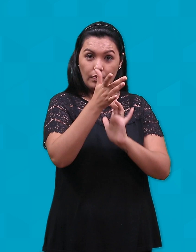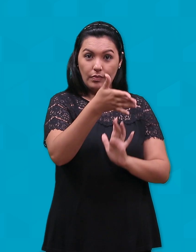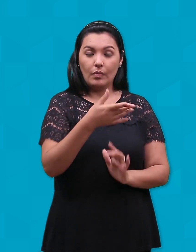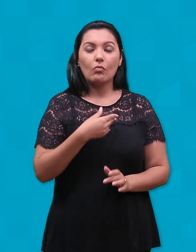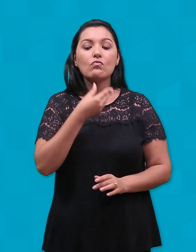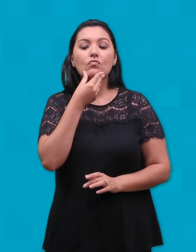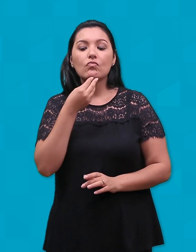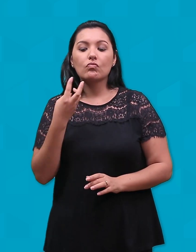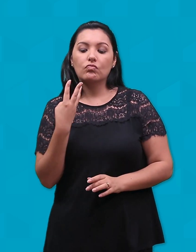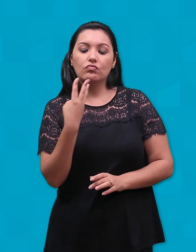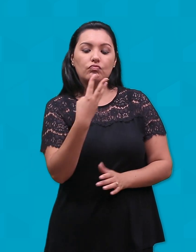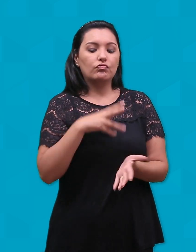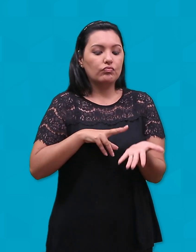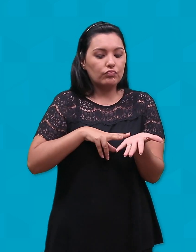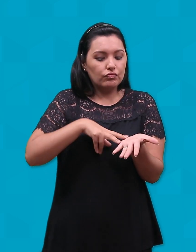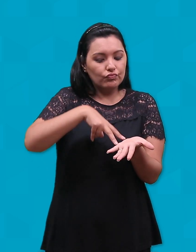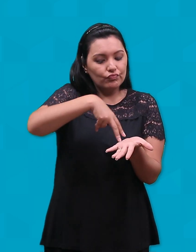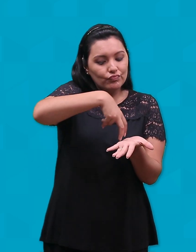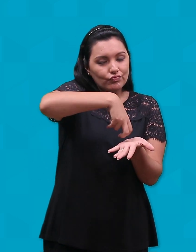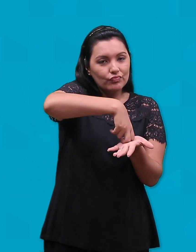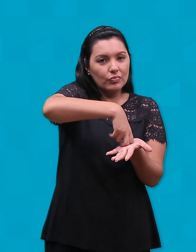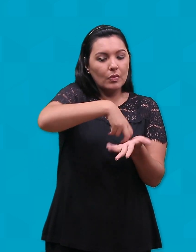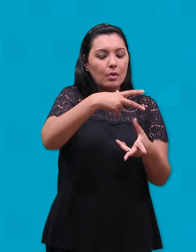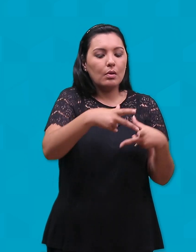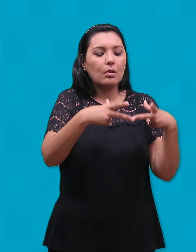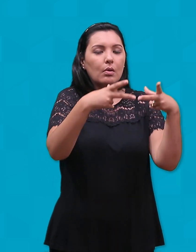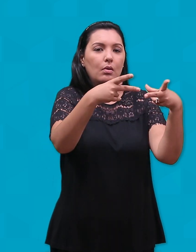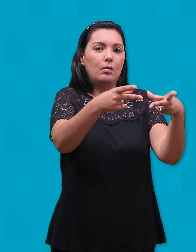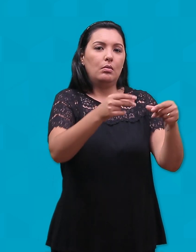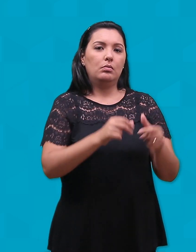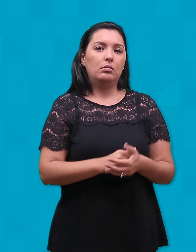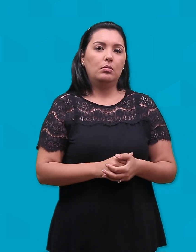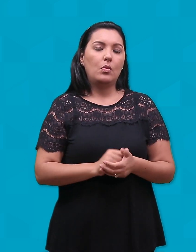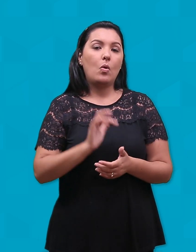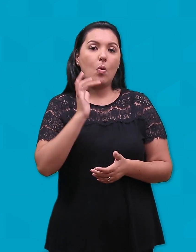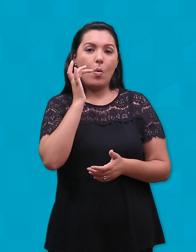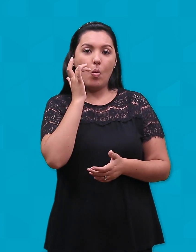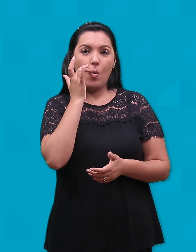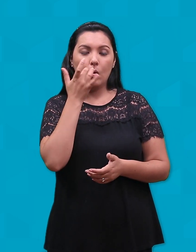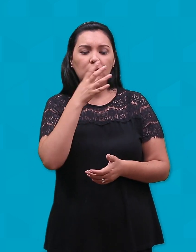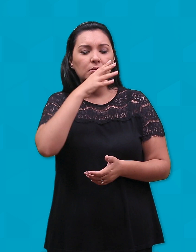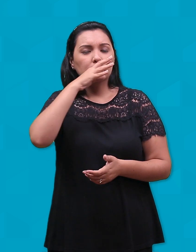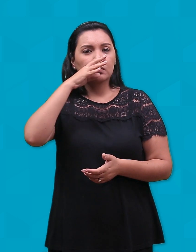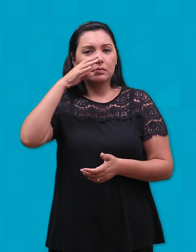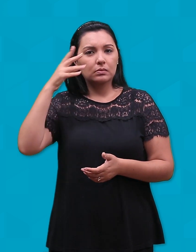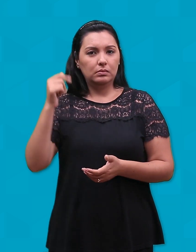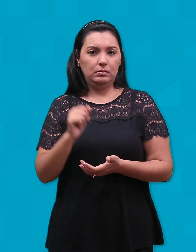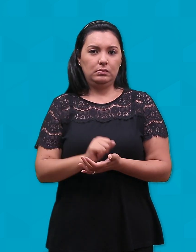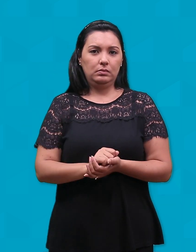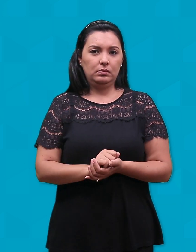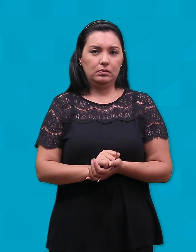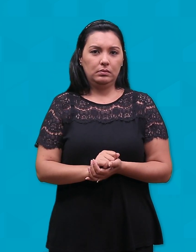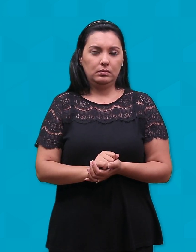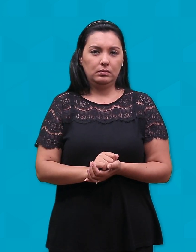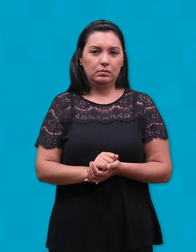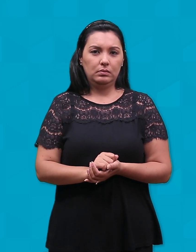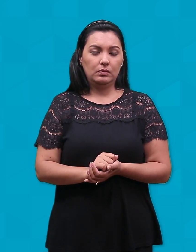se ajoelham diante dele e oferecem presentes, ouro, incenso e mirra. O ouro